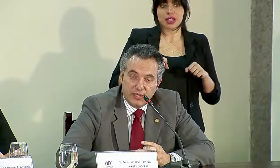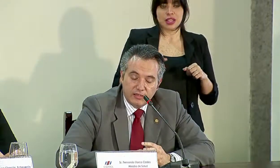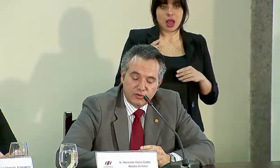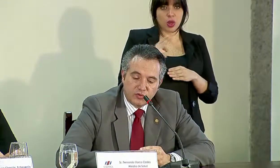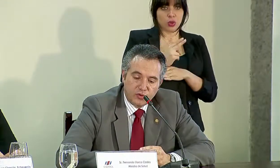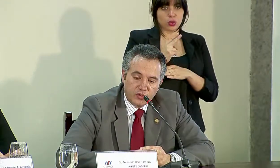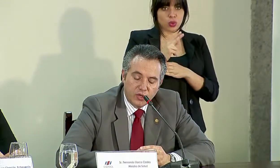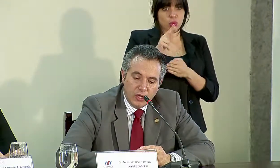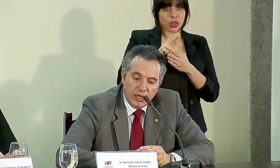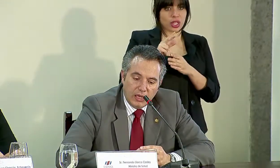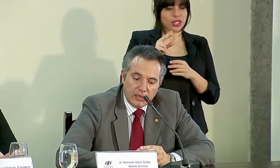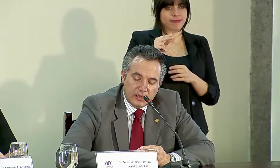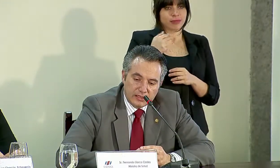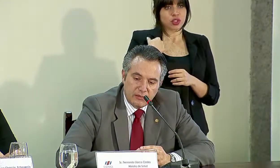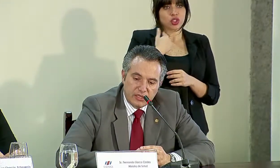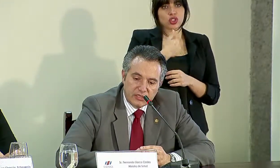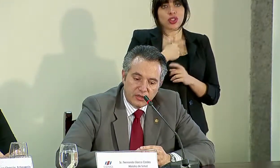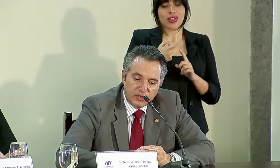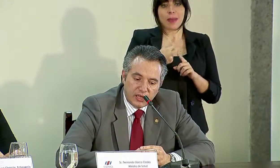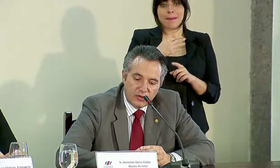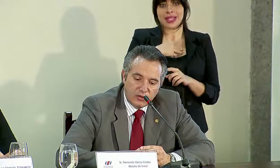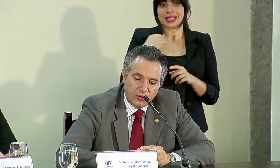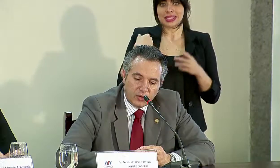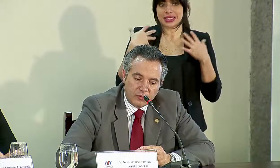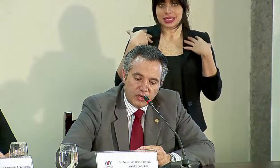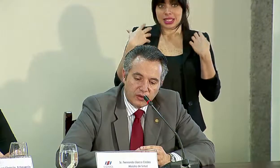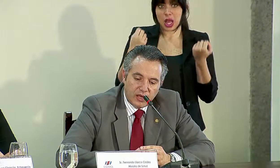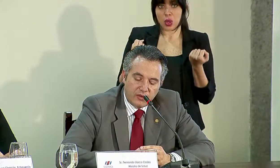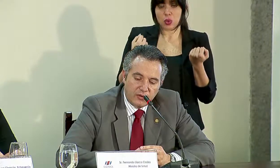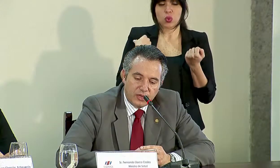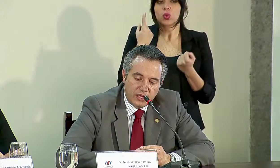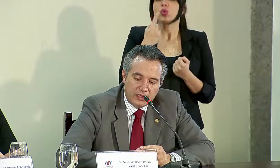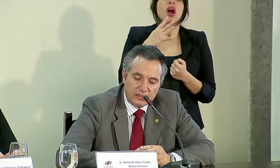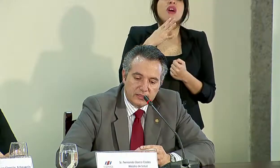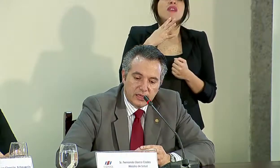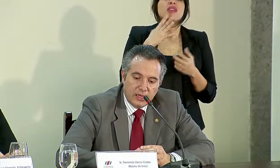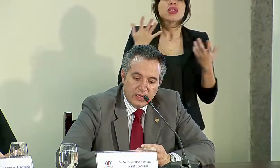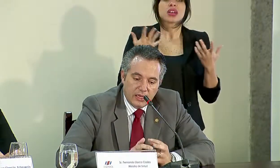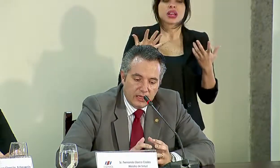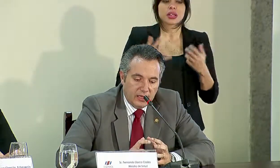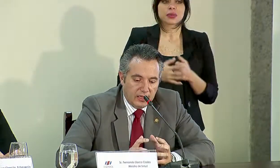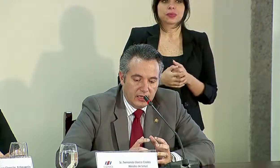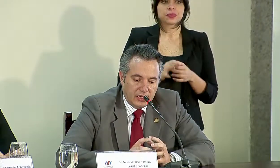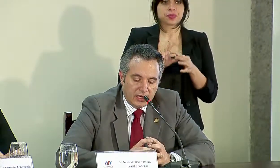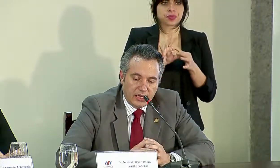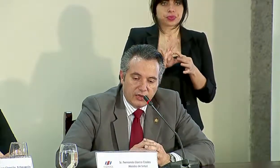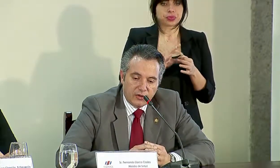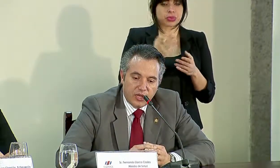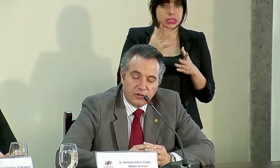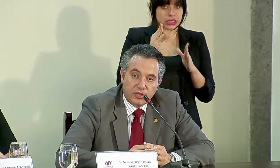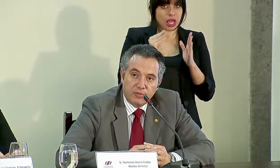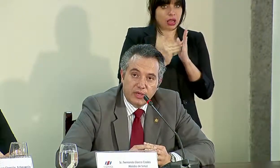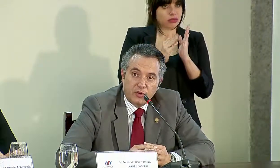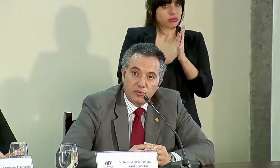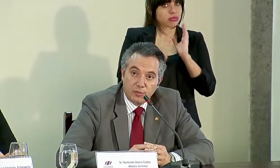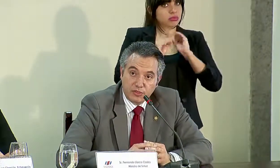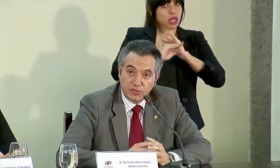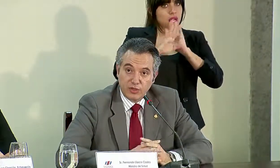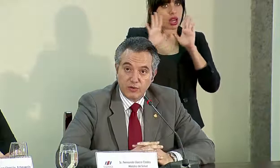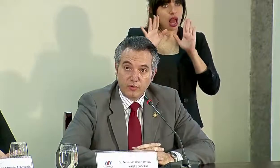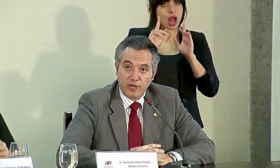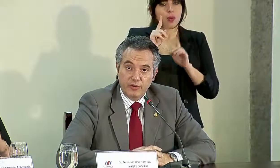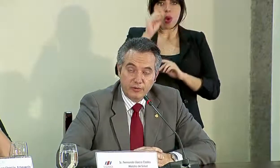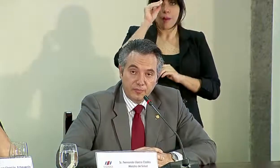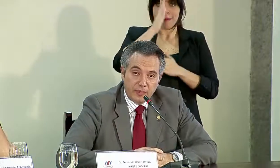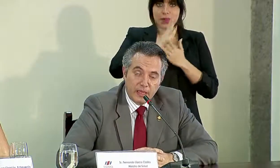autorizadas. Nosotros, desde el Ministerio de Salud, lo que hemos hablado es, y ha quedado claro también como una